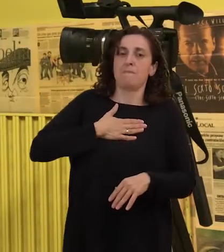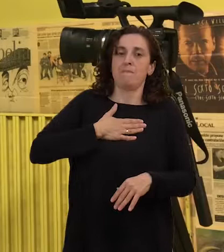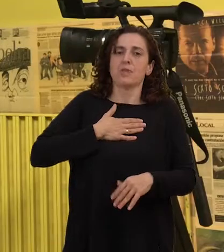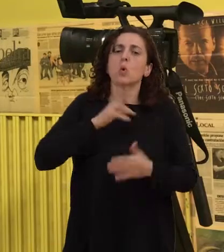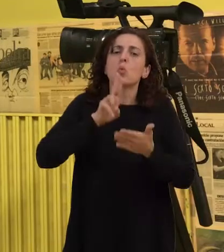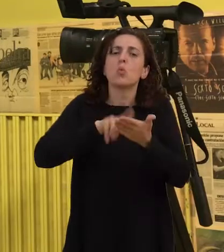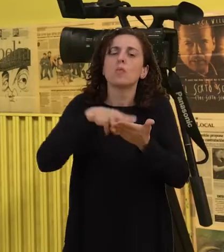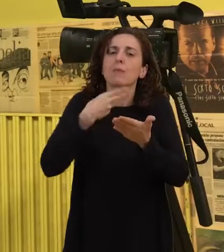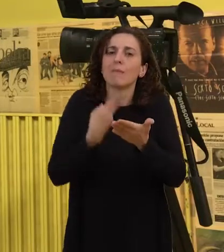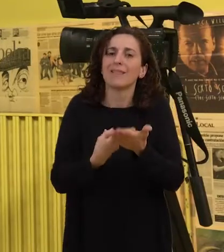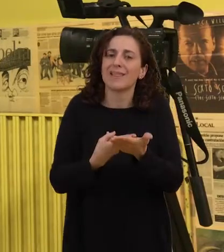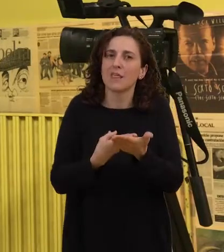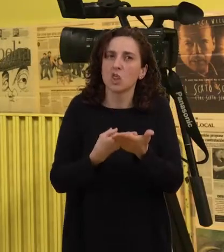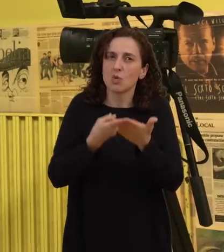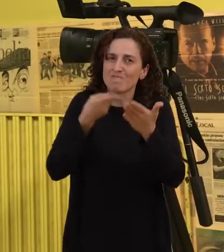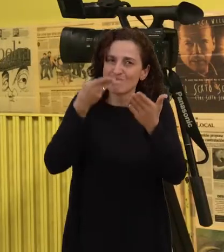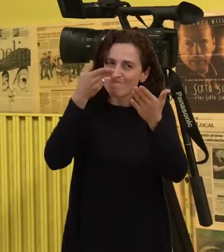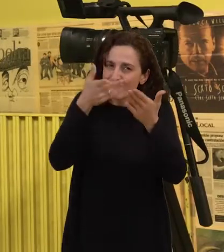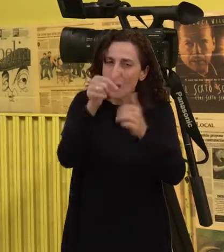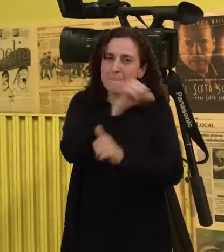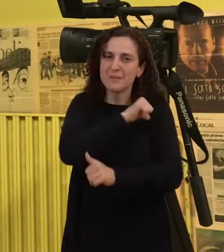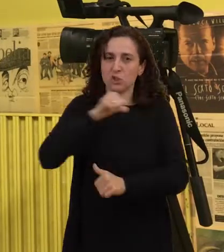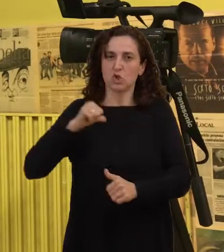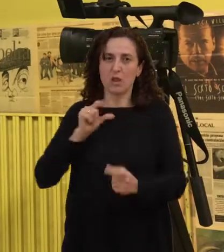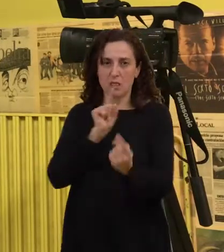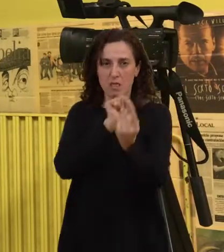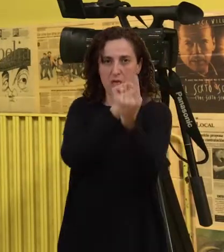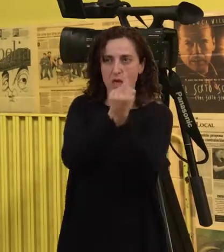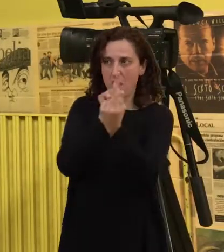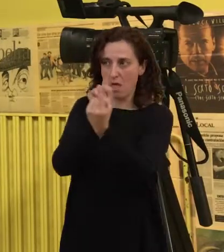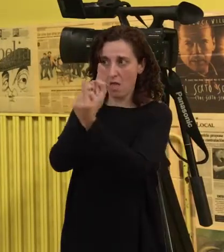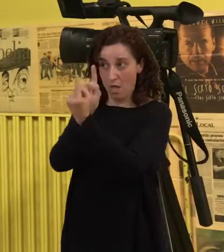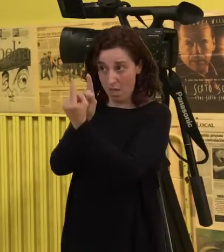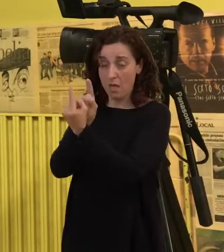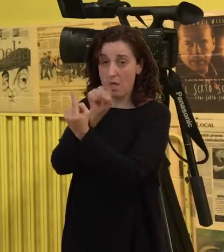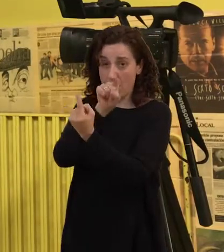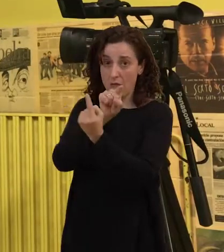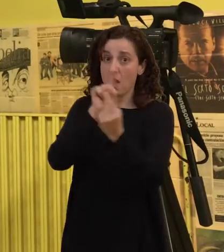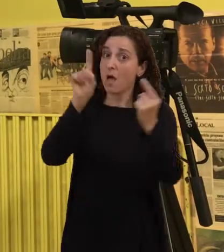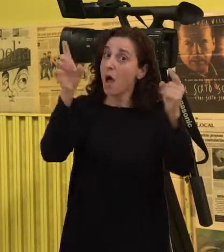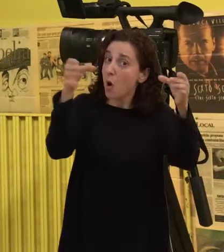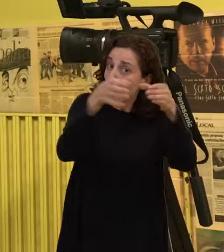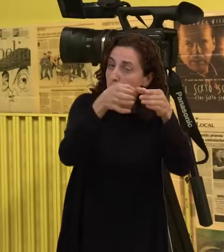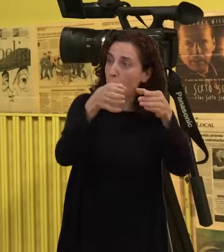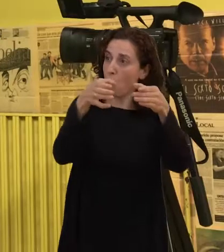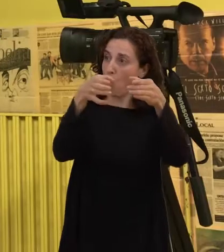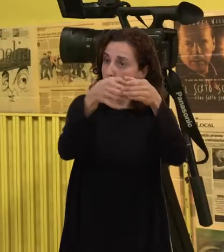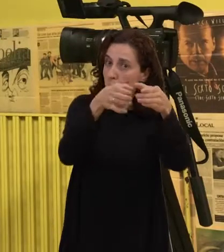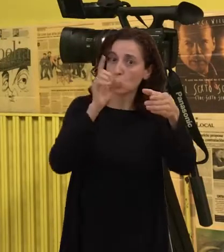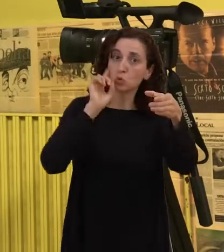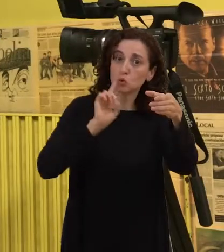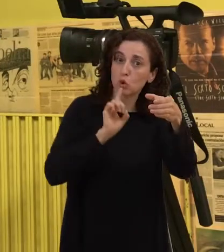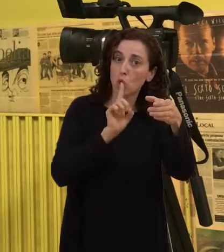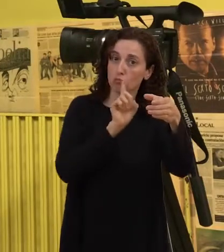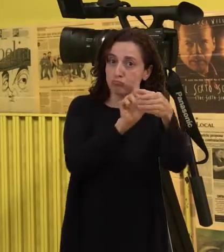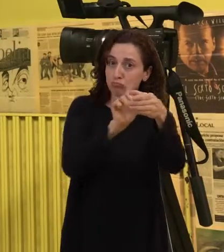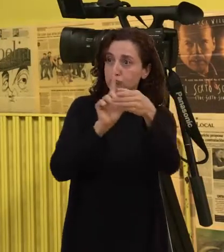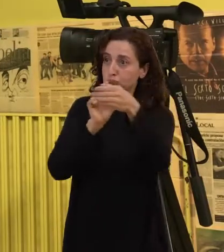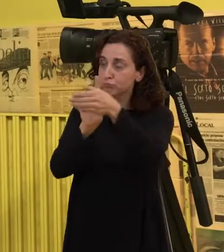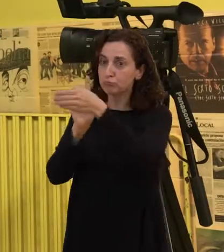interpretación personalizada a cada grupo de colectivo sordo,